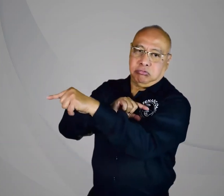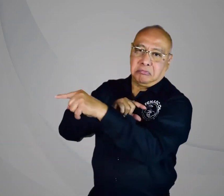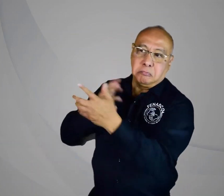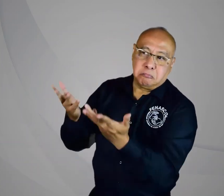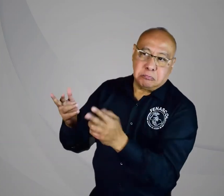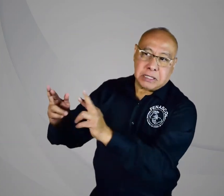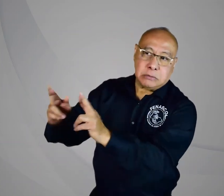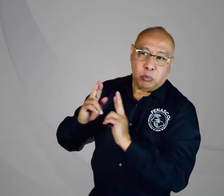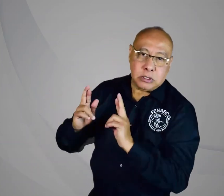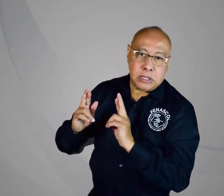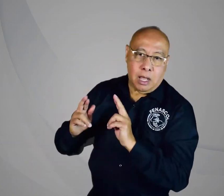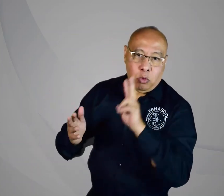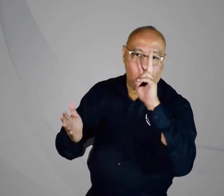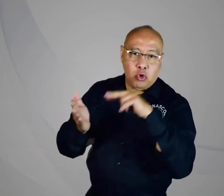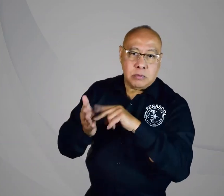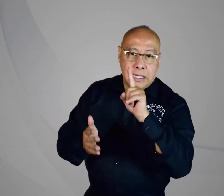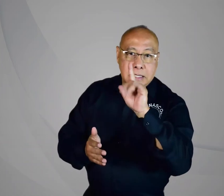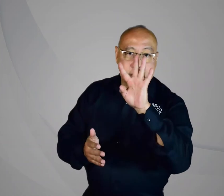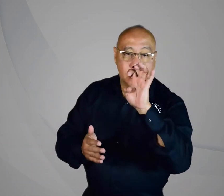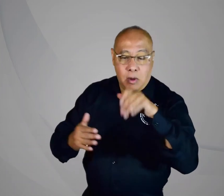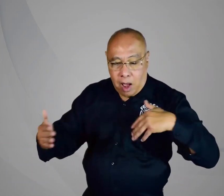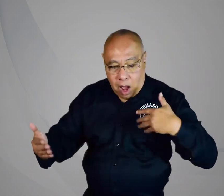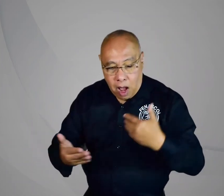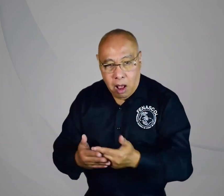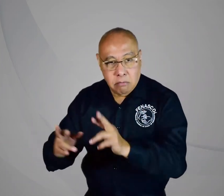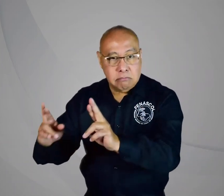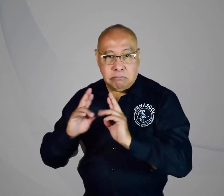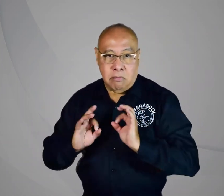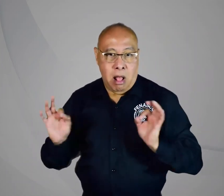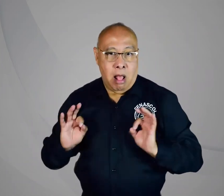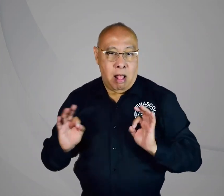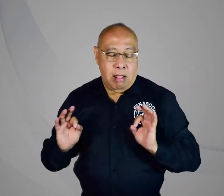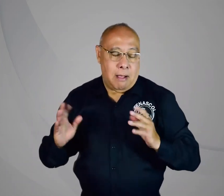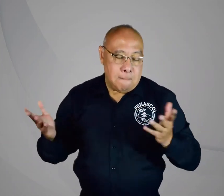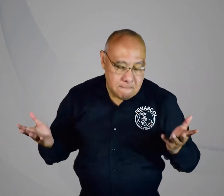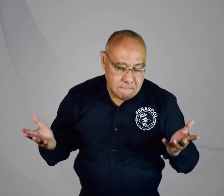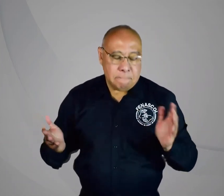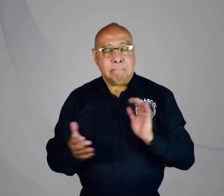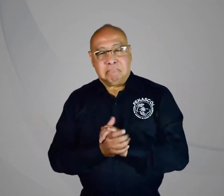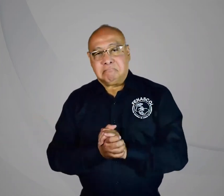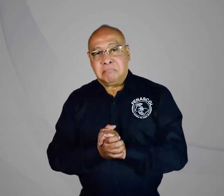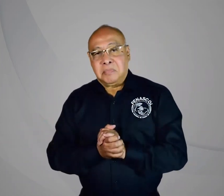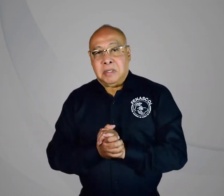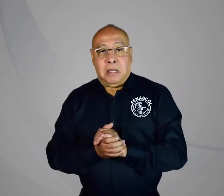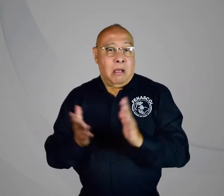y por lo tanto, estamos esperando un comunicado oficial recibiendo la respuesta a nuestra solicitud.